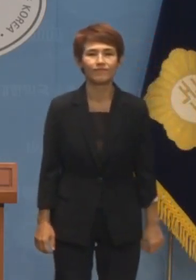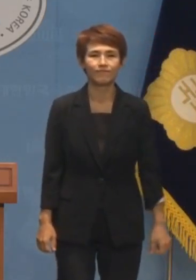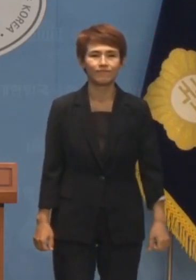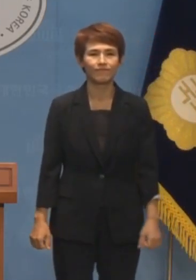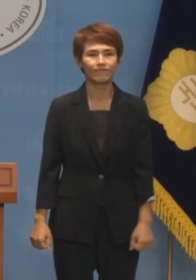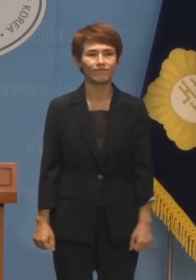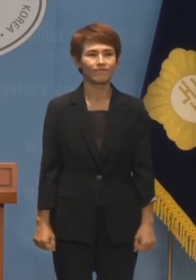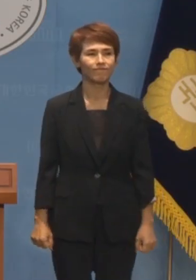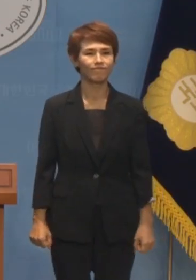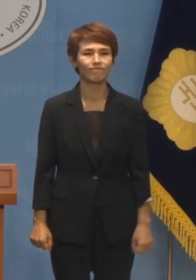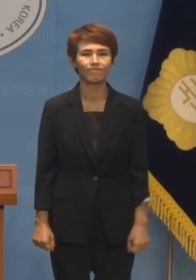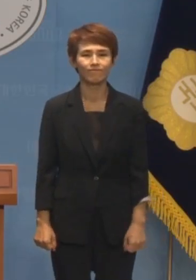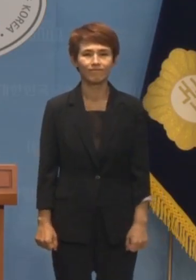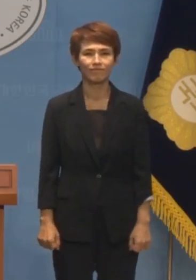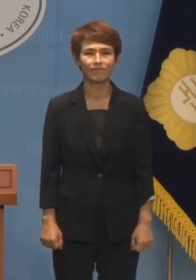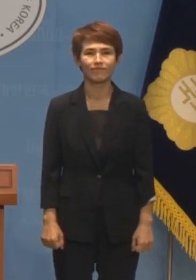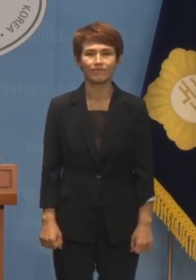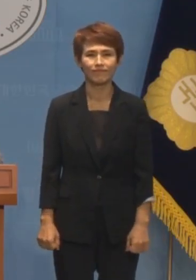안녕하세요.